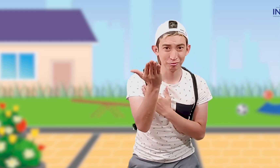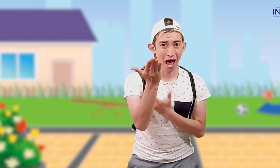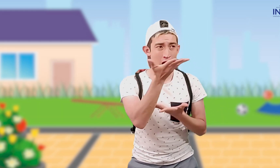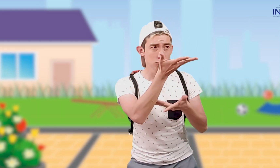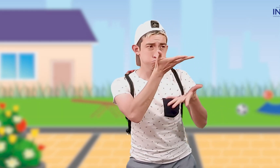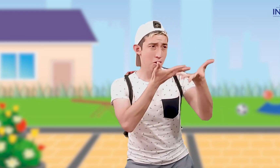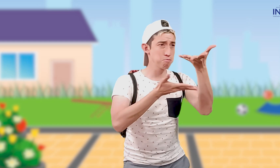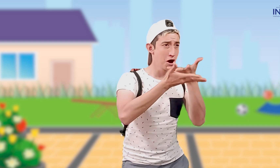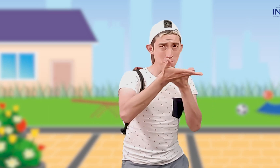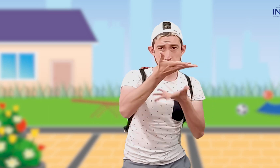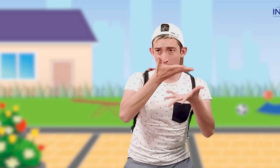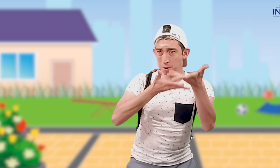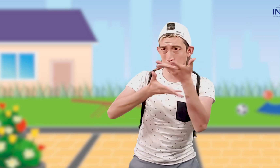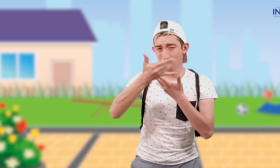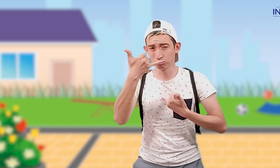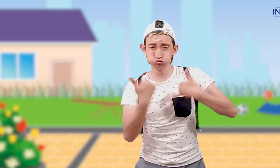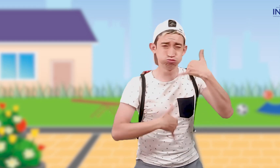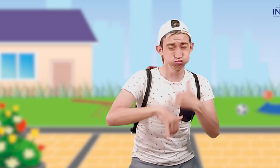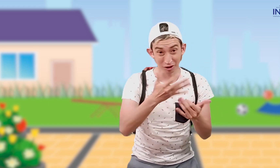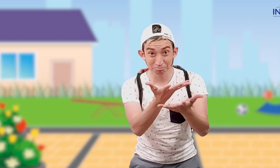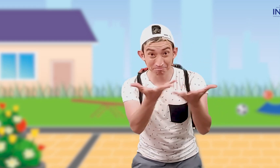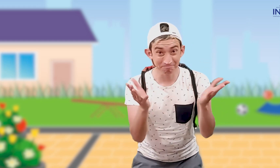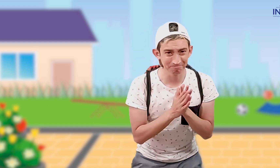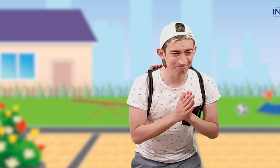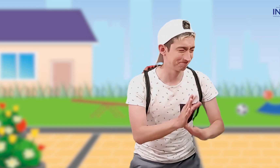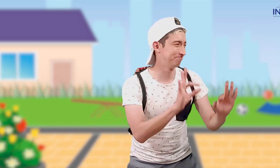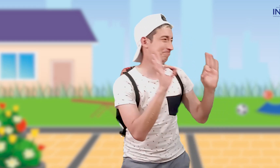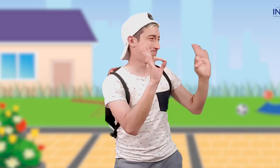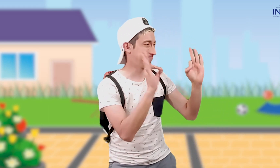papitos! ¡Compartan con ellos! ¡Y diviértanse! ¡Qué bien!